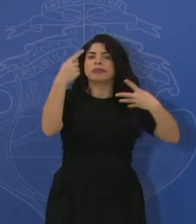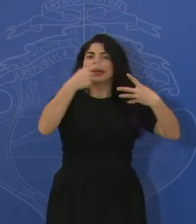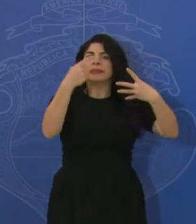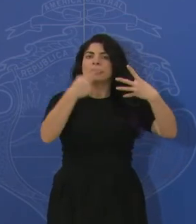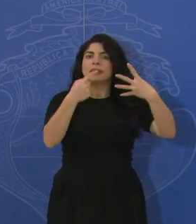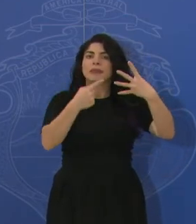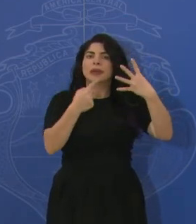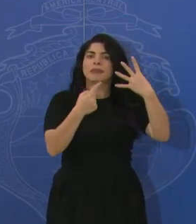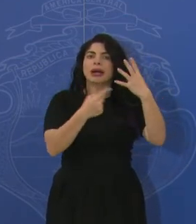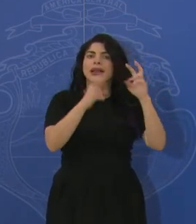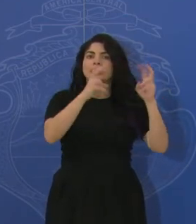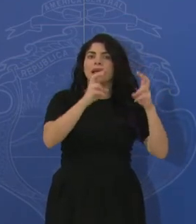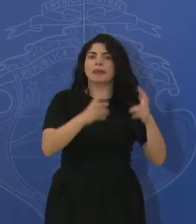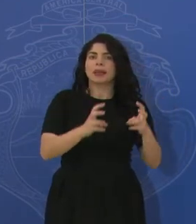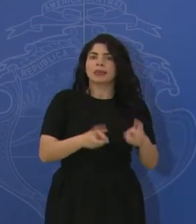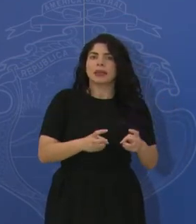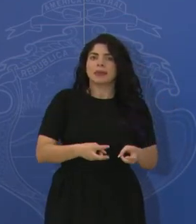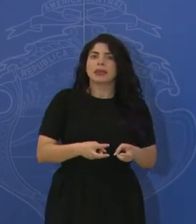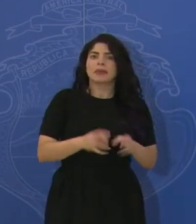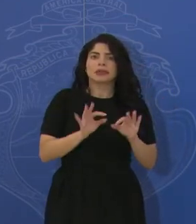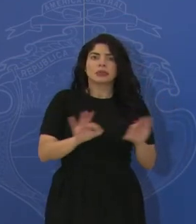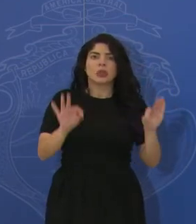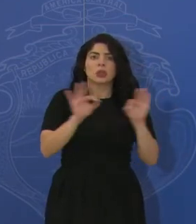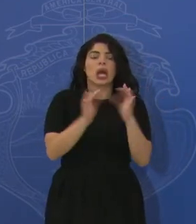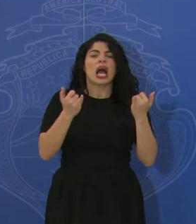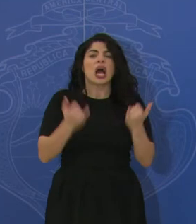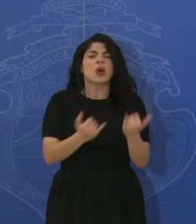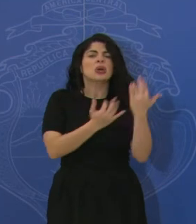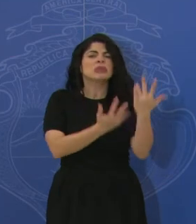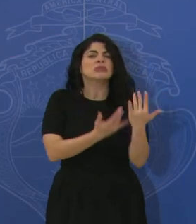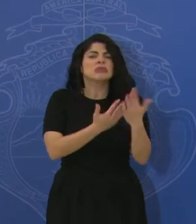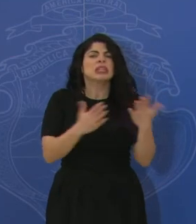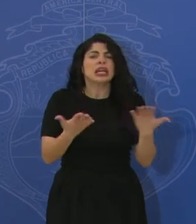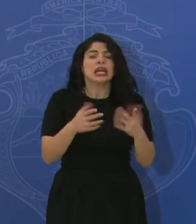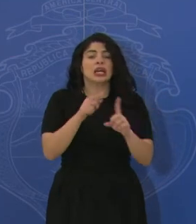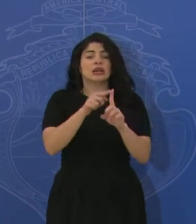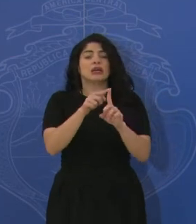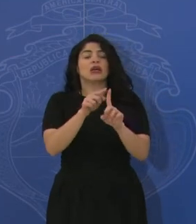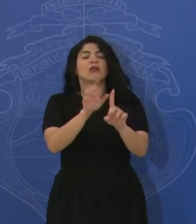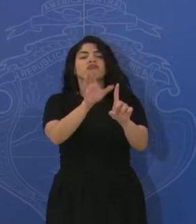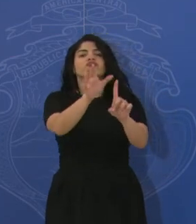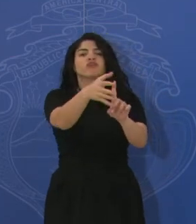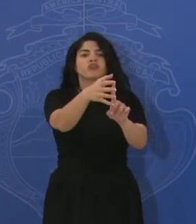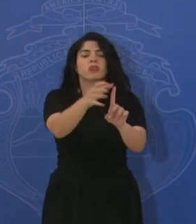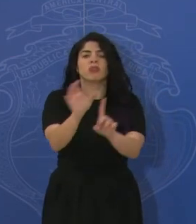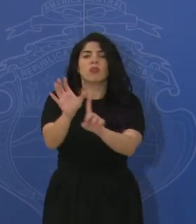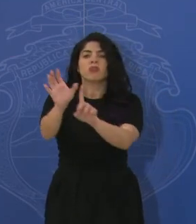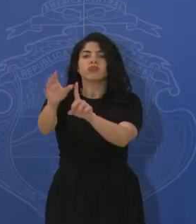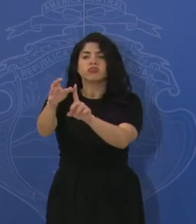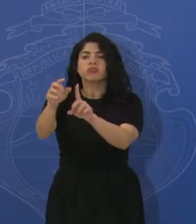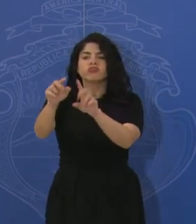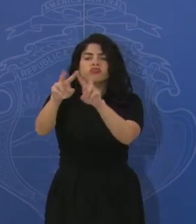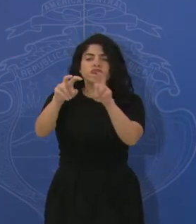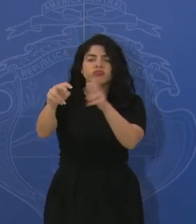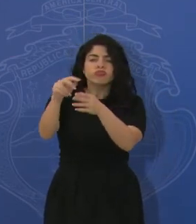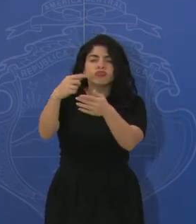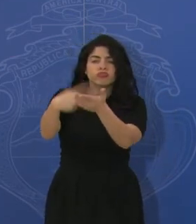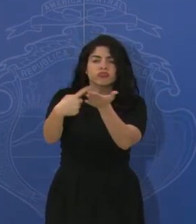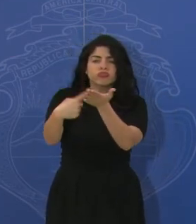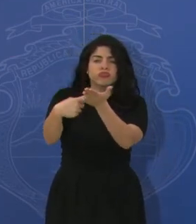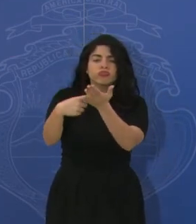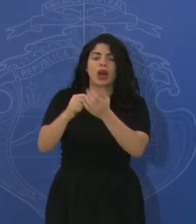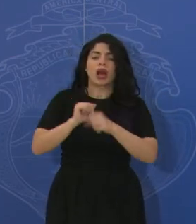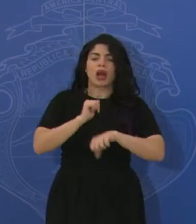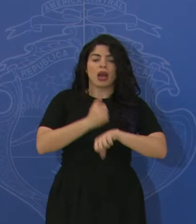de fondo, ¿verdad? Y ahora lo que estamos esperando es que las bases definan con precisión el cronograma